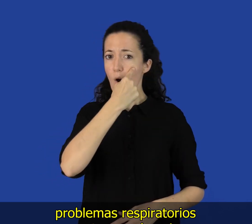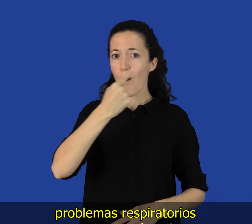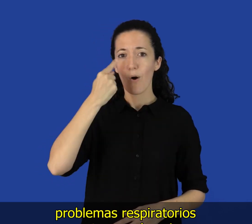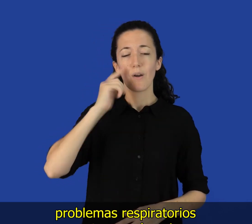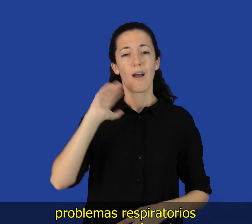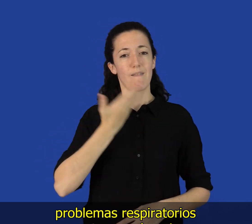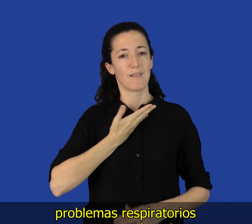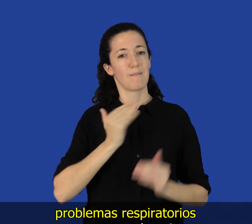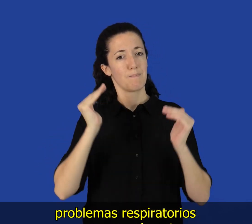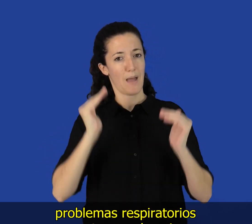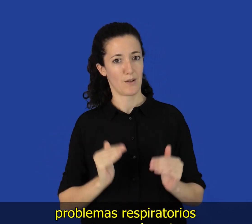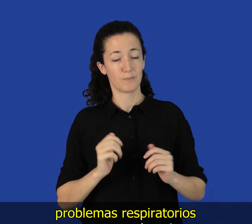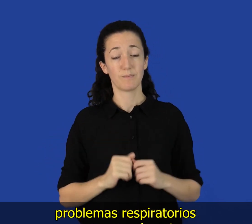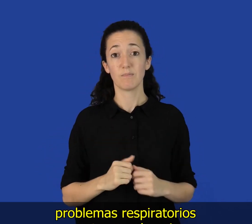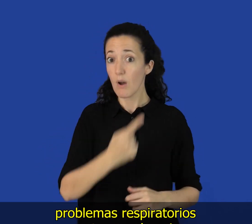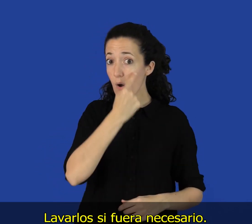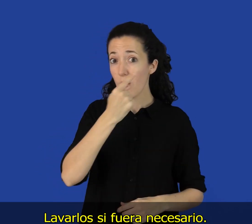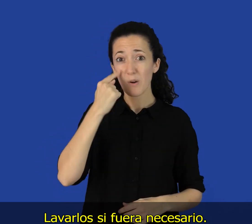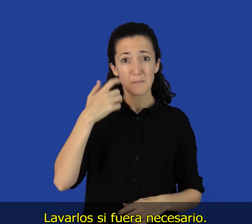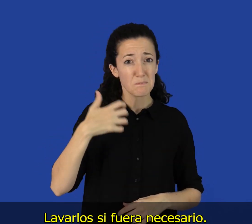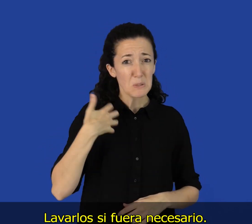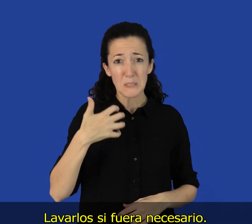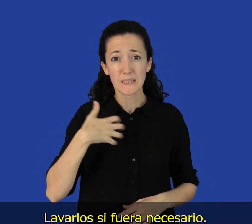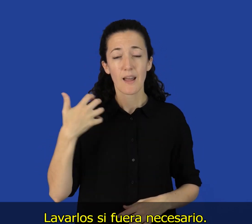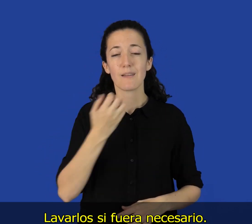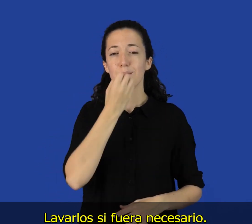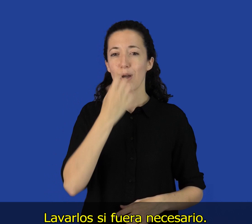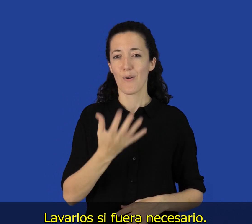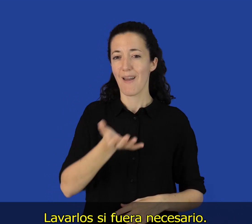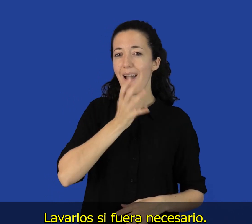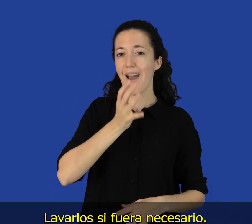protegerse los ojos en la medida posible. Lavarlo si fuera necesario.